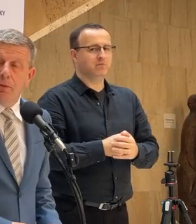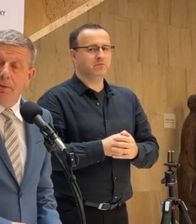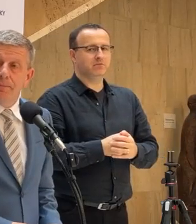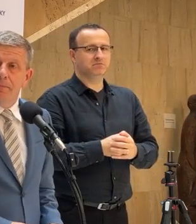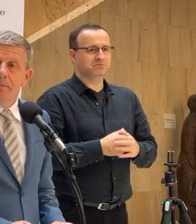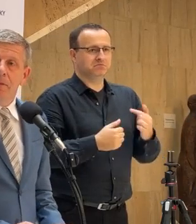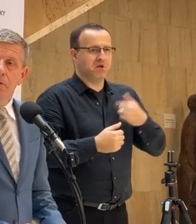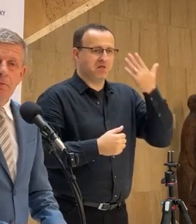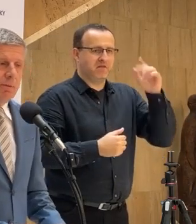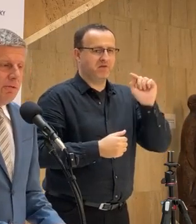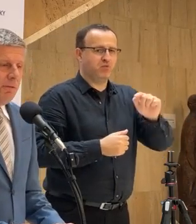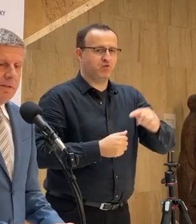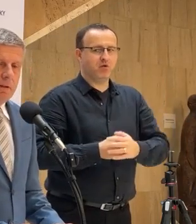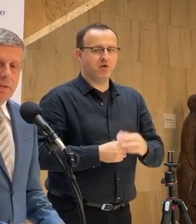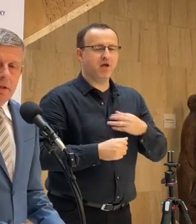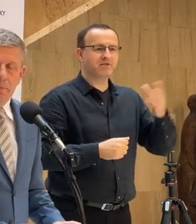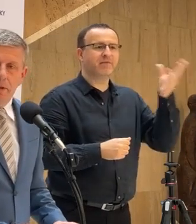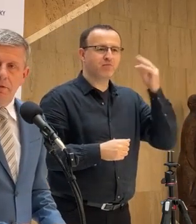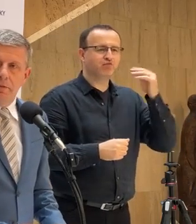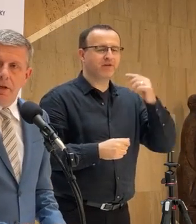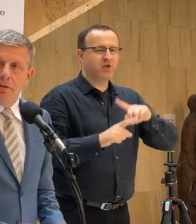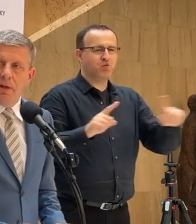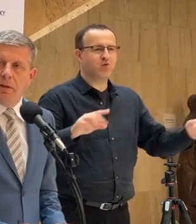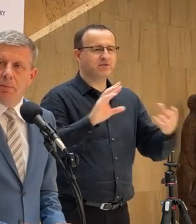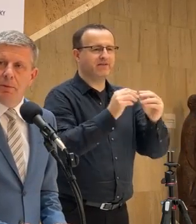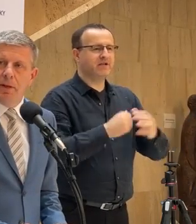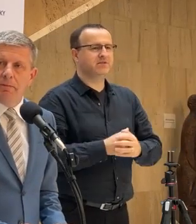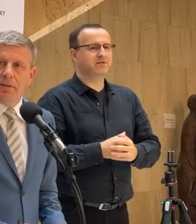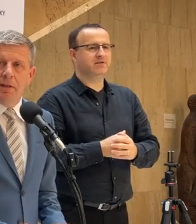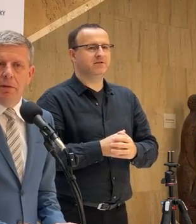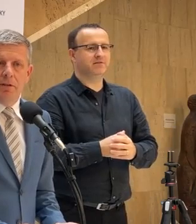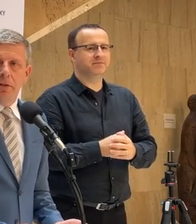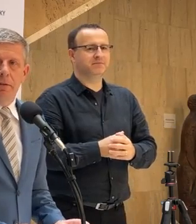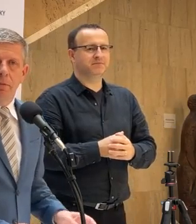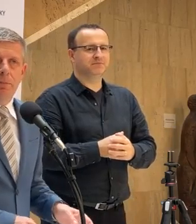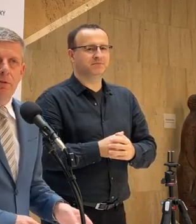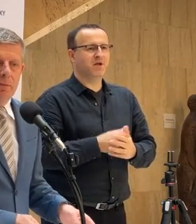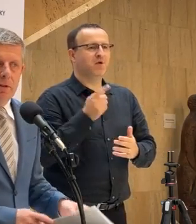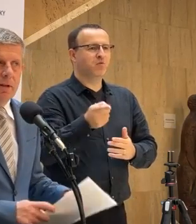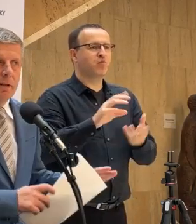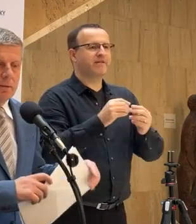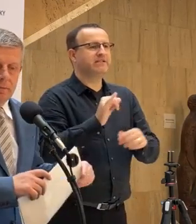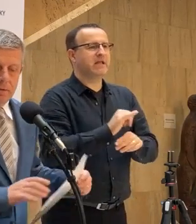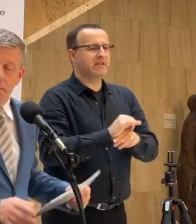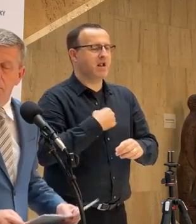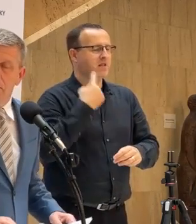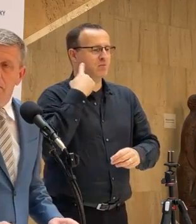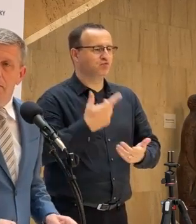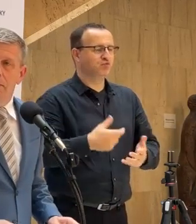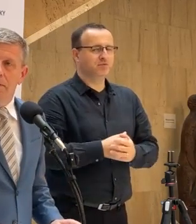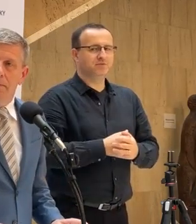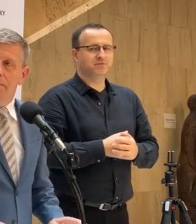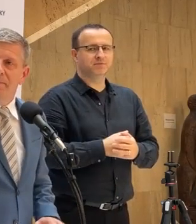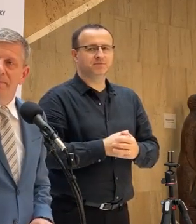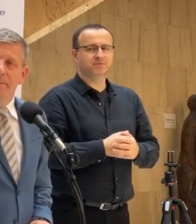Neviem o tomto. Som vypočúvaný v viacerých veciach, napríklad, že vraždím deti a podobne, vakcínami, takže neviem, o tomto som zatiaľ ako nepočul.